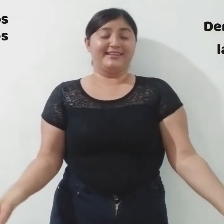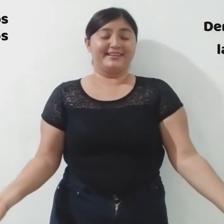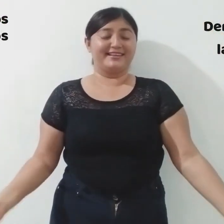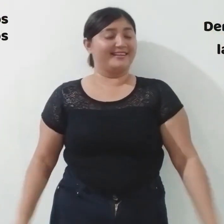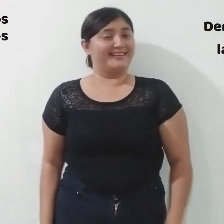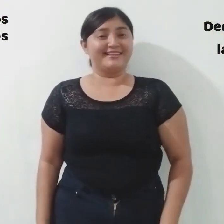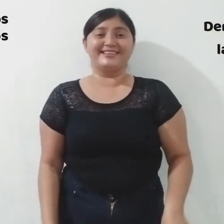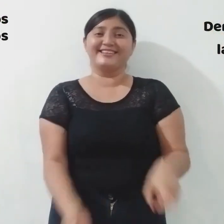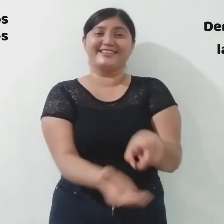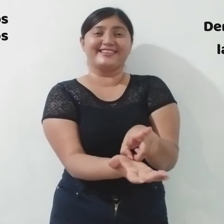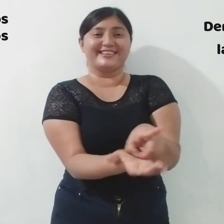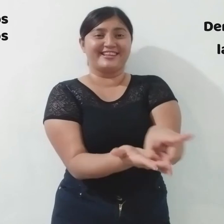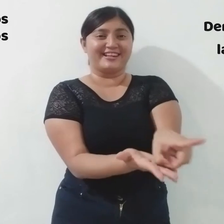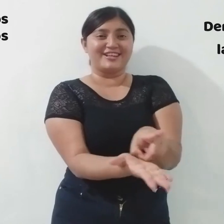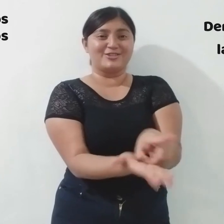derecho